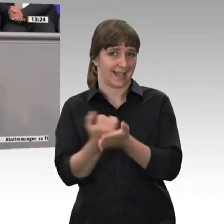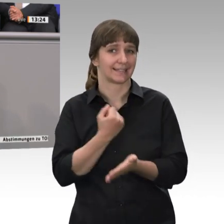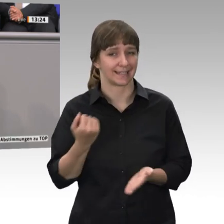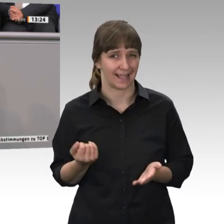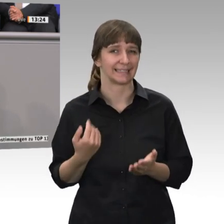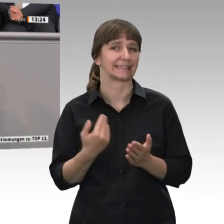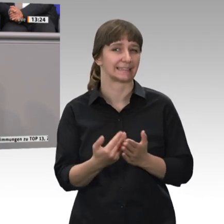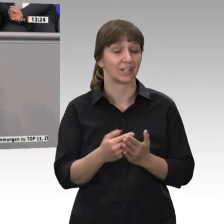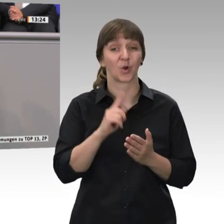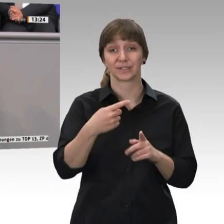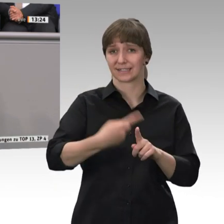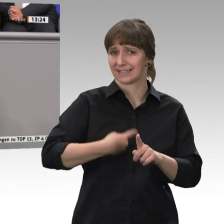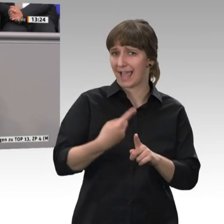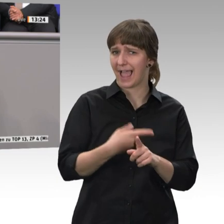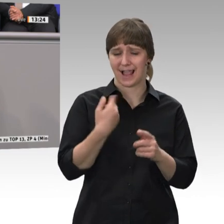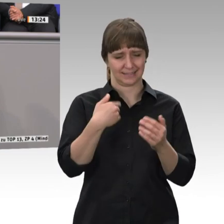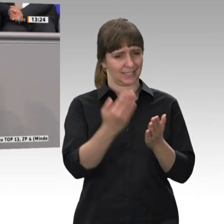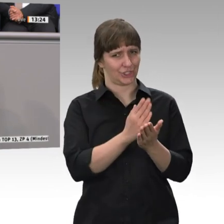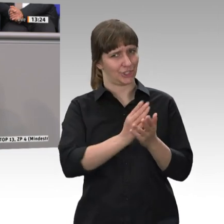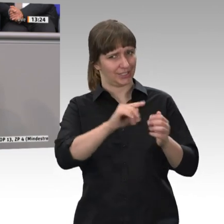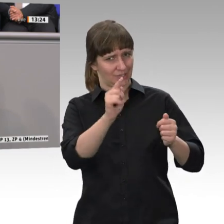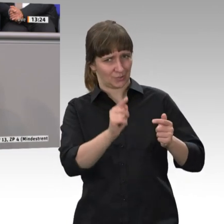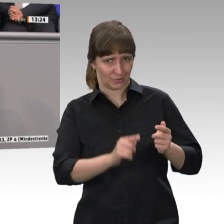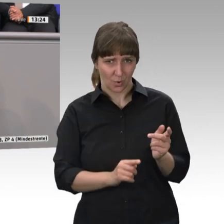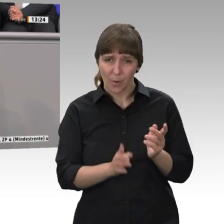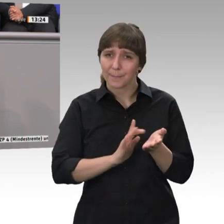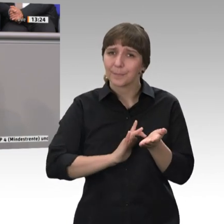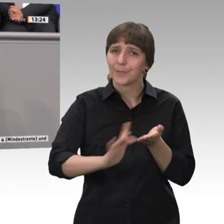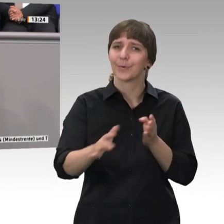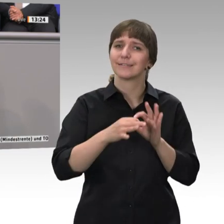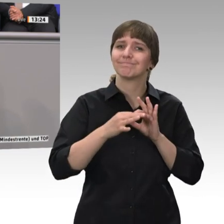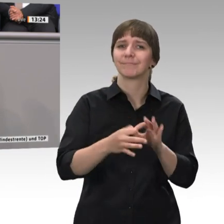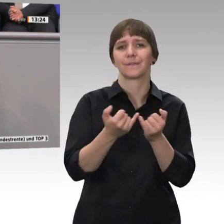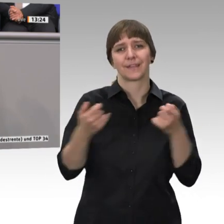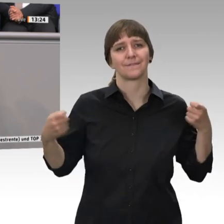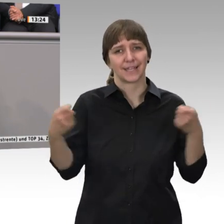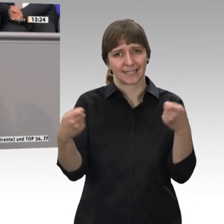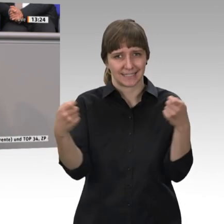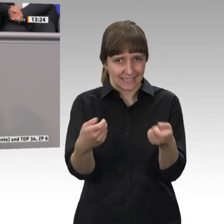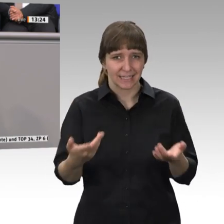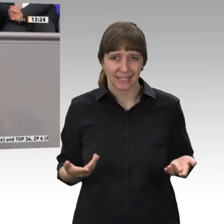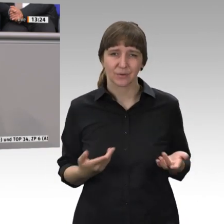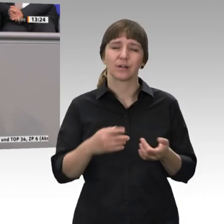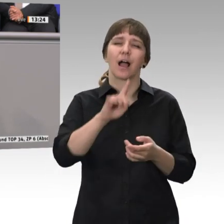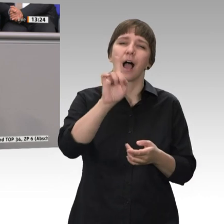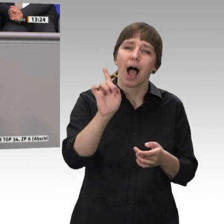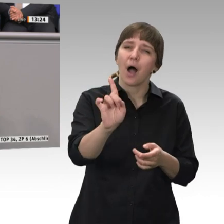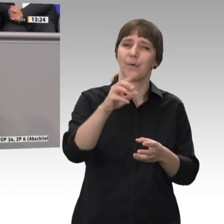dieser Zahlen geht es eben nicht nur um die Finanzierung des Vorhabens. Es geht darum, besonders den Menschen mit